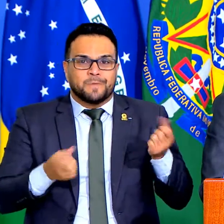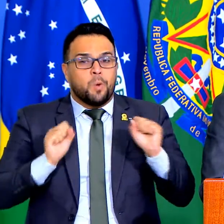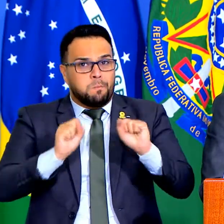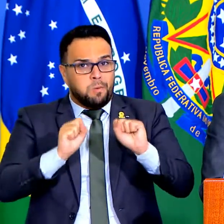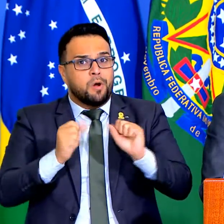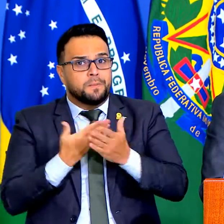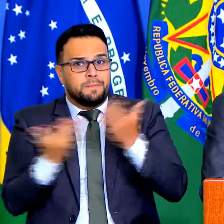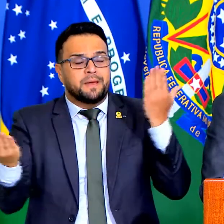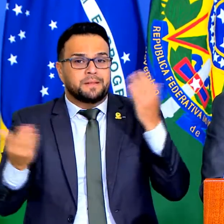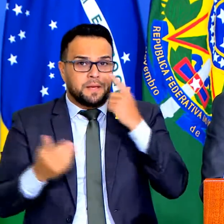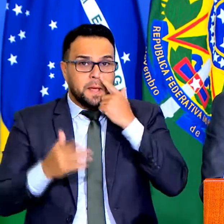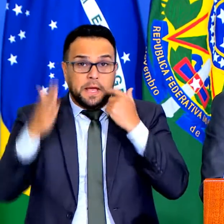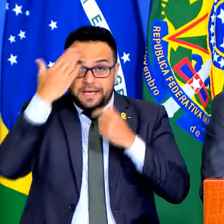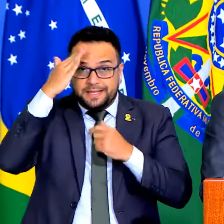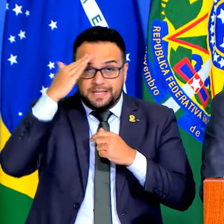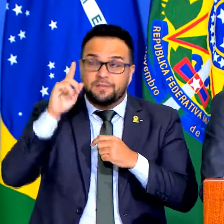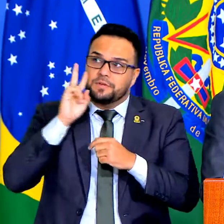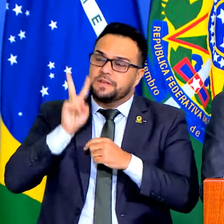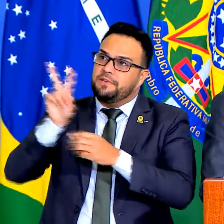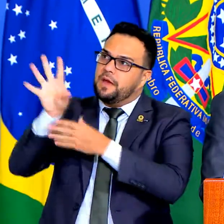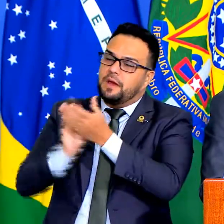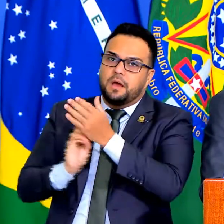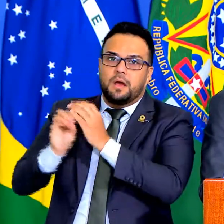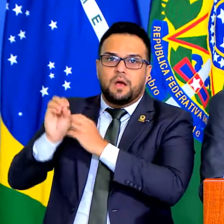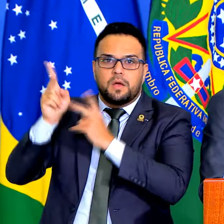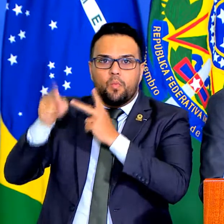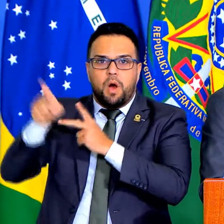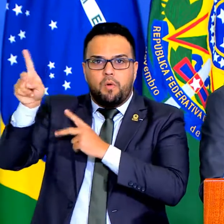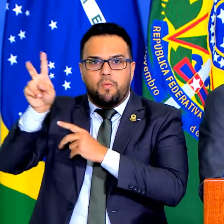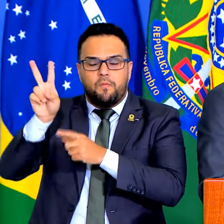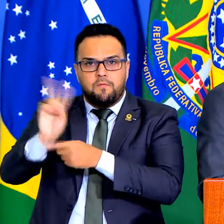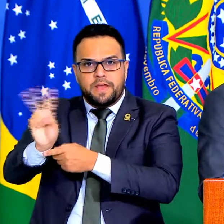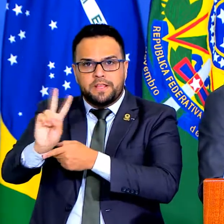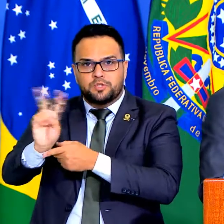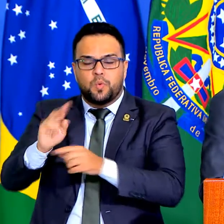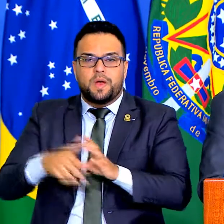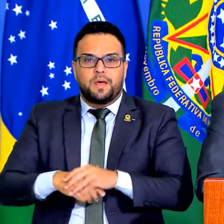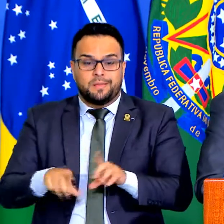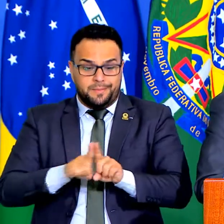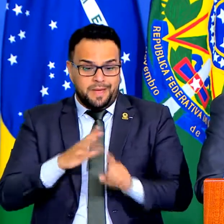entendam o que aconteceu na Venezuela, entendam o que está acontecendo na Argentina,